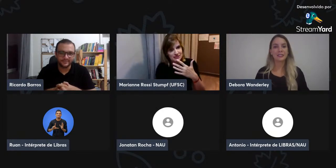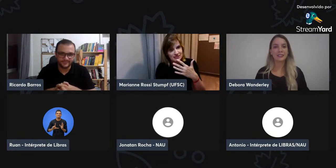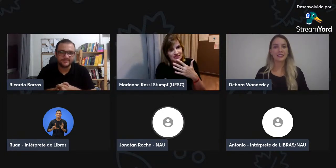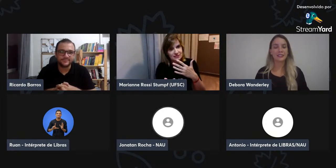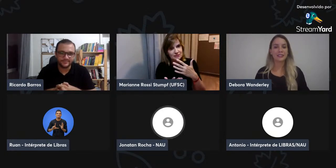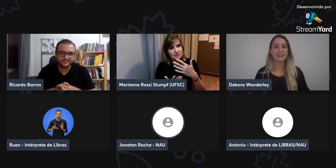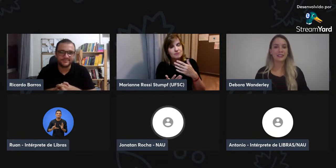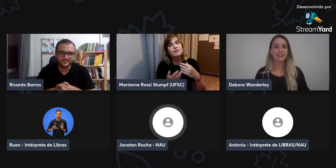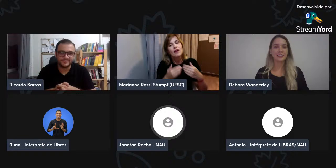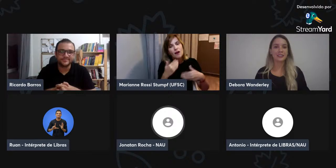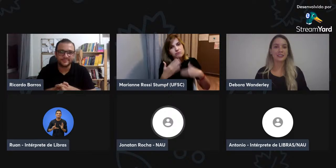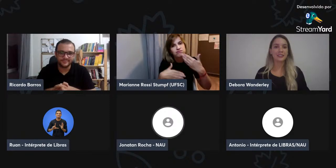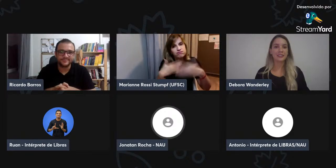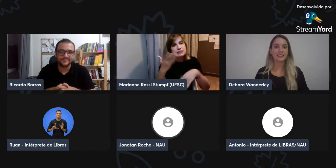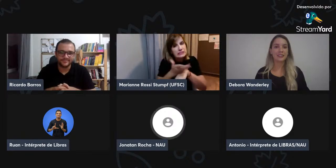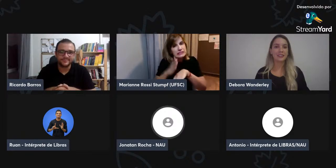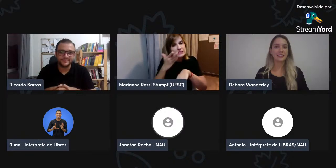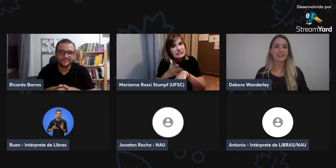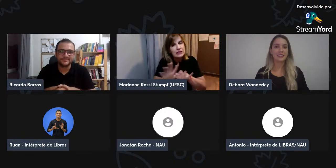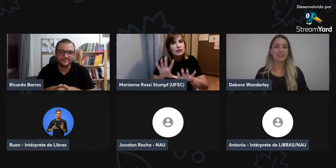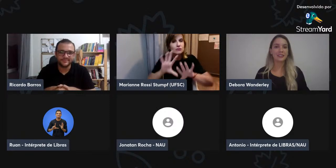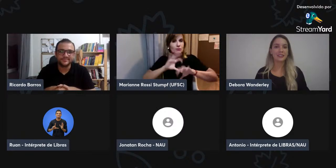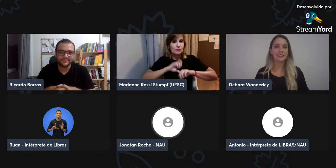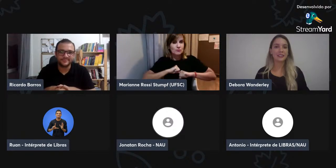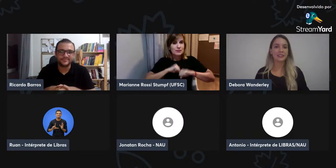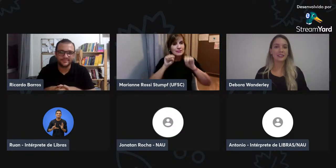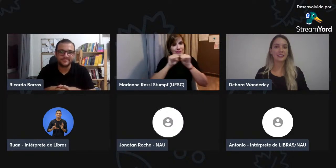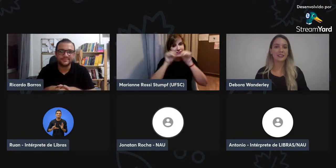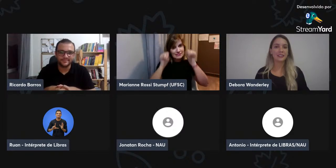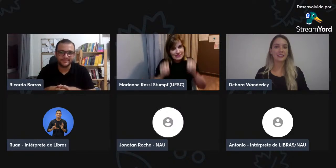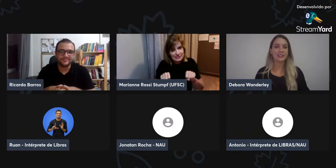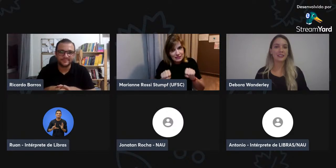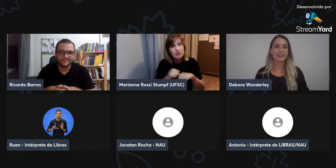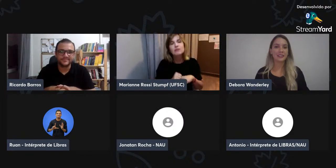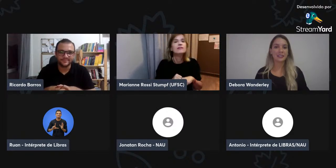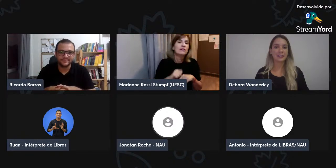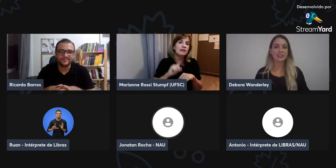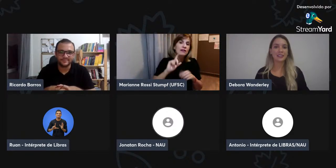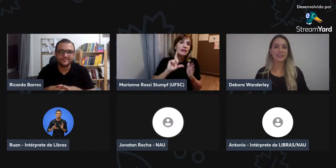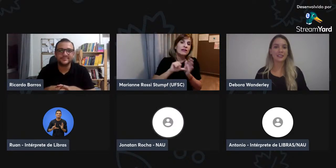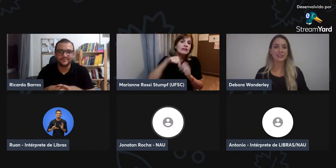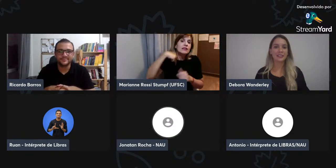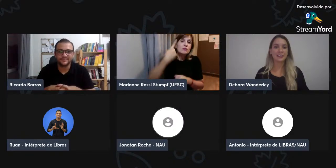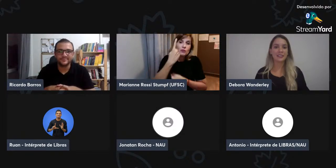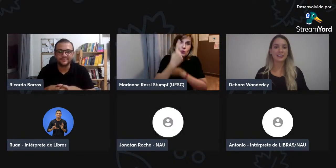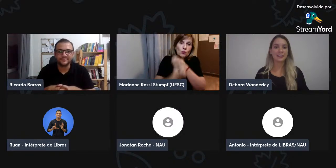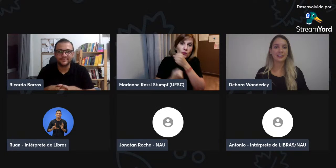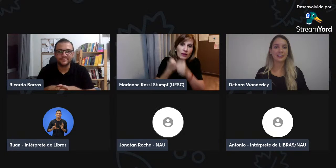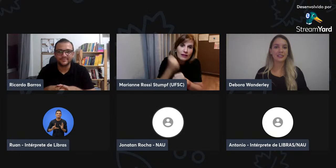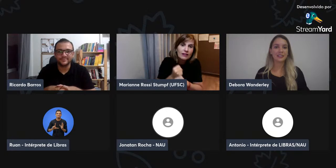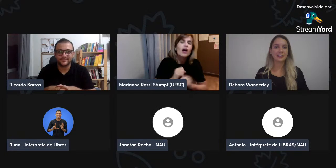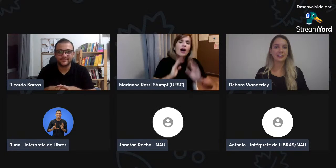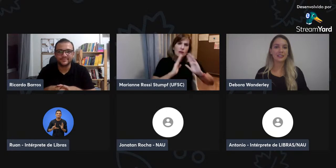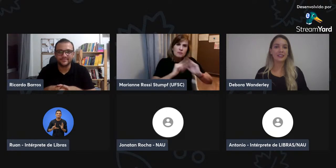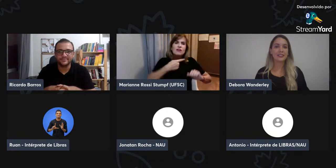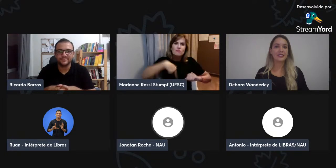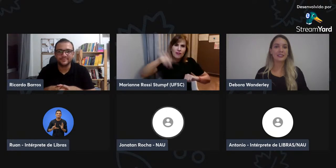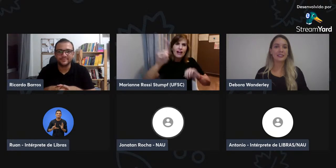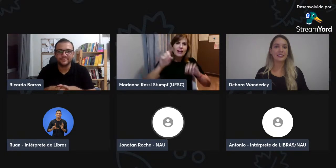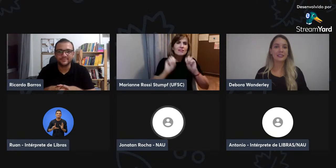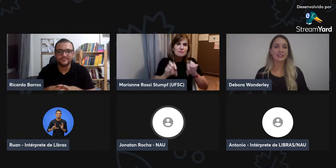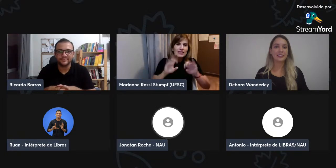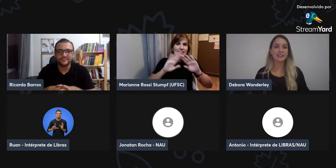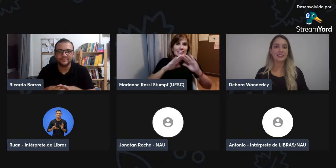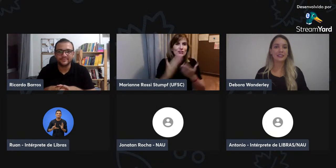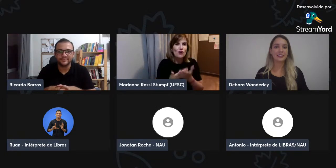A tradução da Libras para o português. E, com o tempo, comecei a adquirir o sistema. Depois